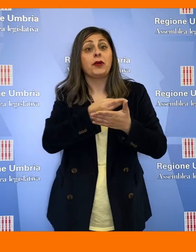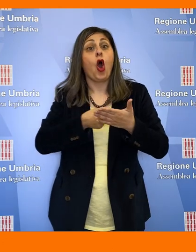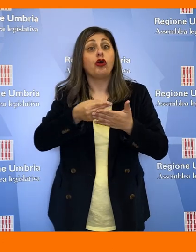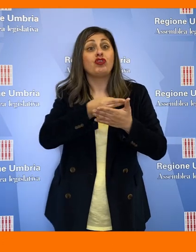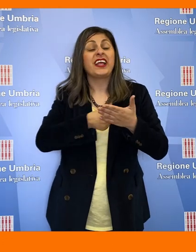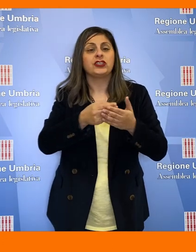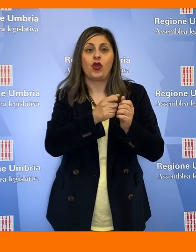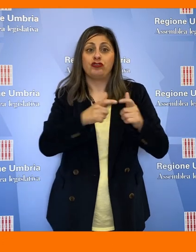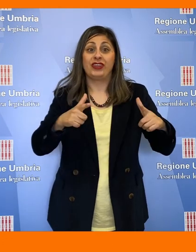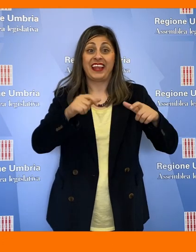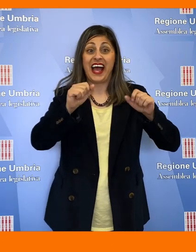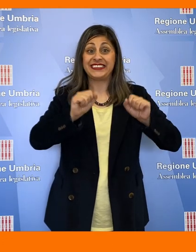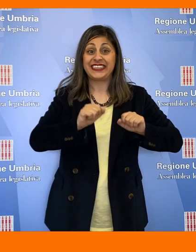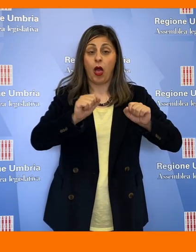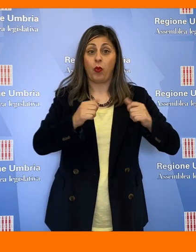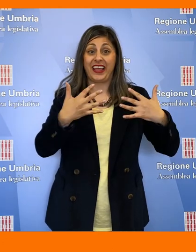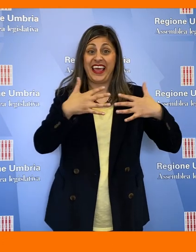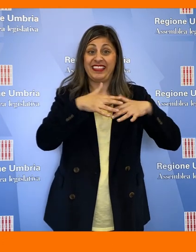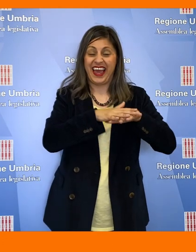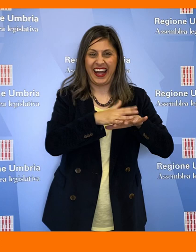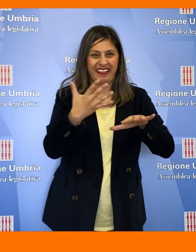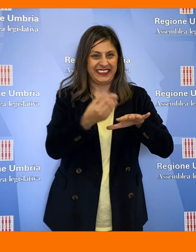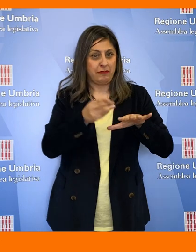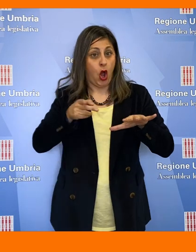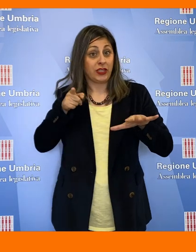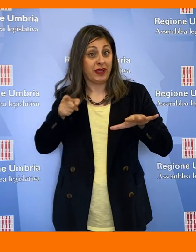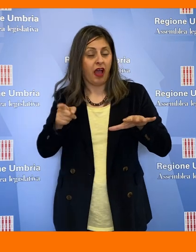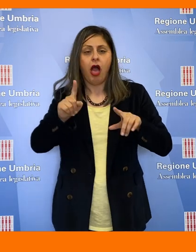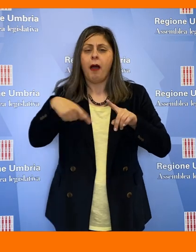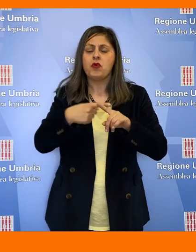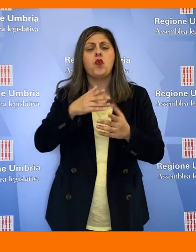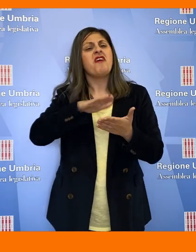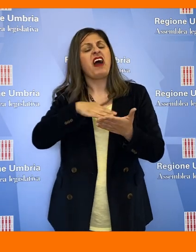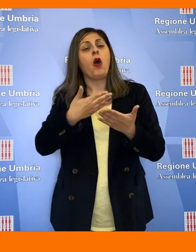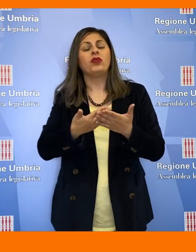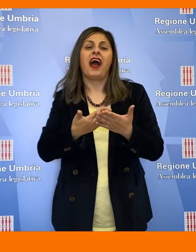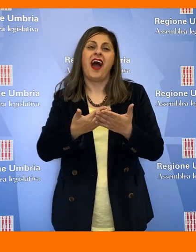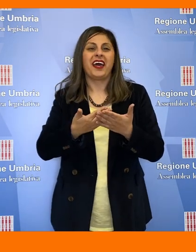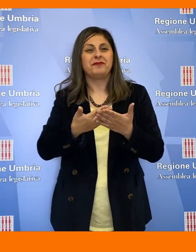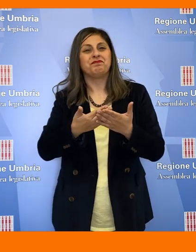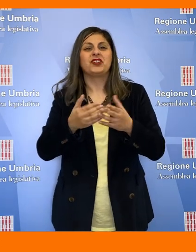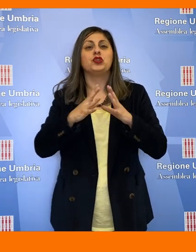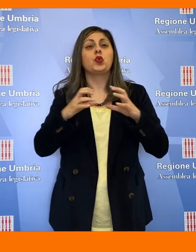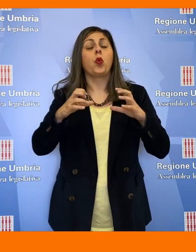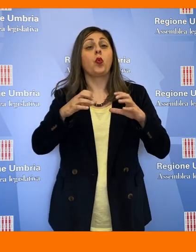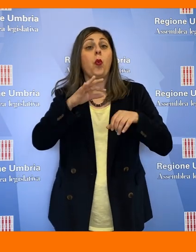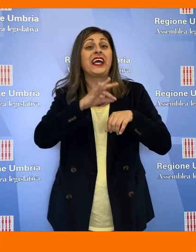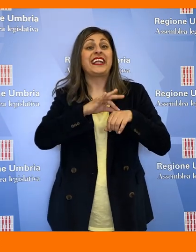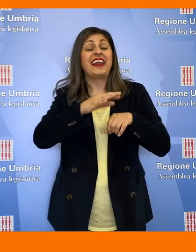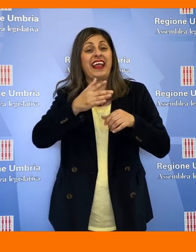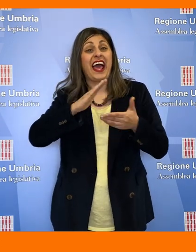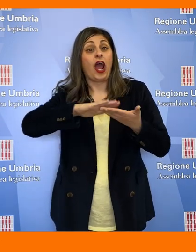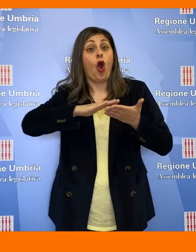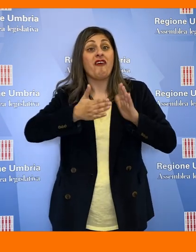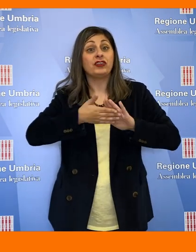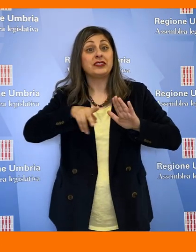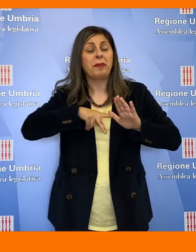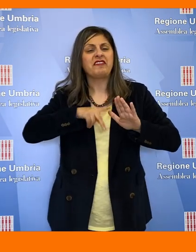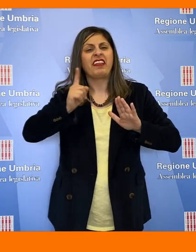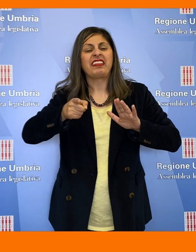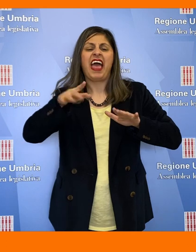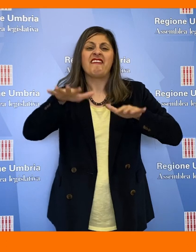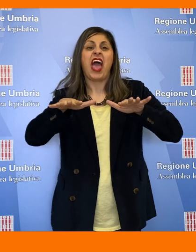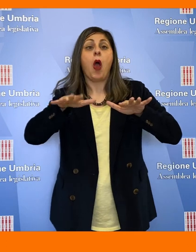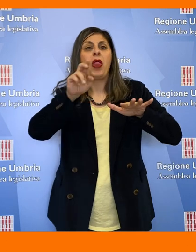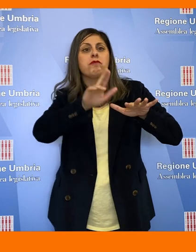progettazione della città della salute integrata con il primo e di valutare il riequilibrio delle strutture sanitarie convenzionate